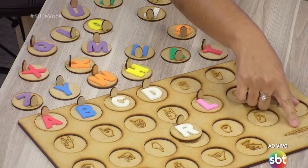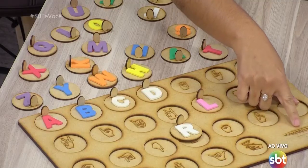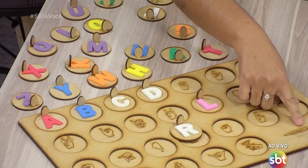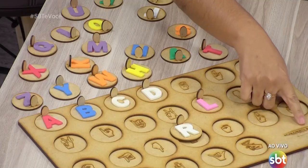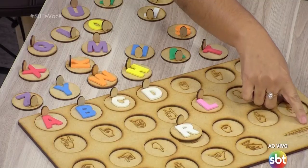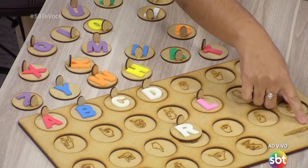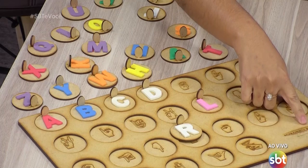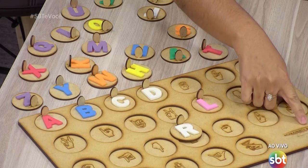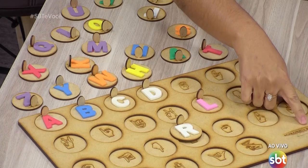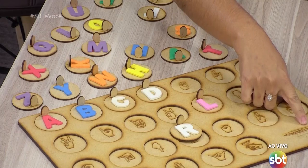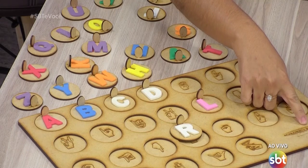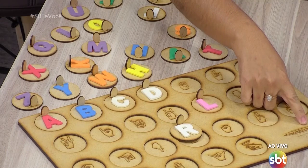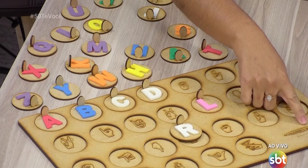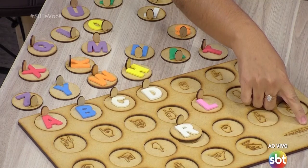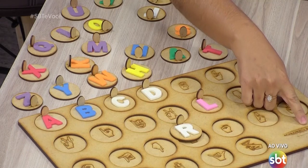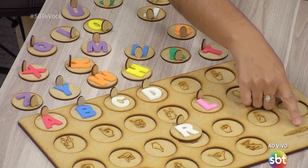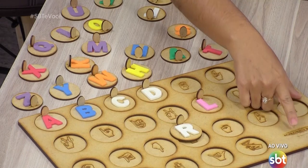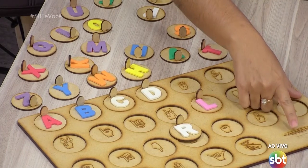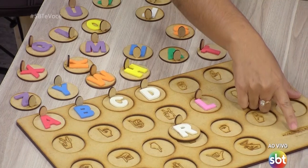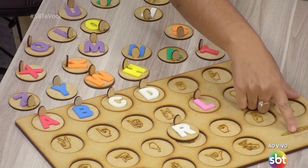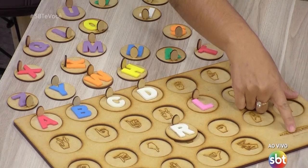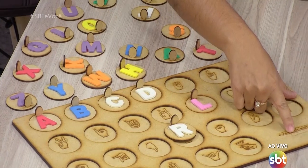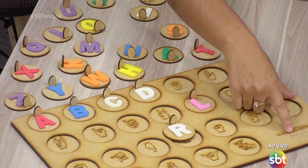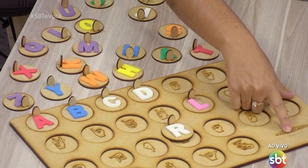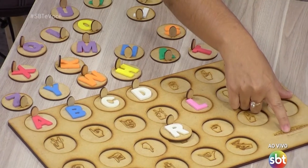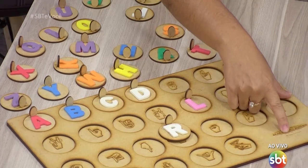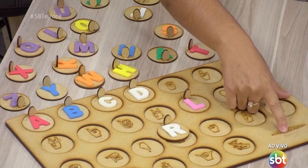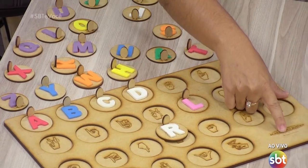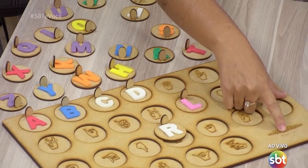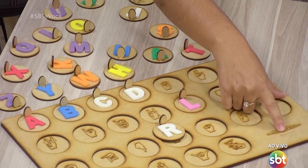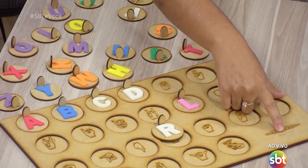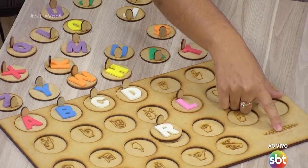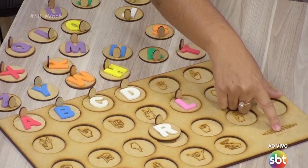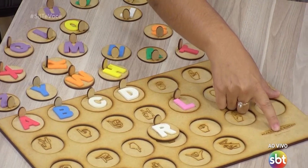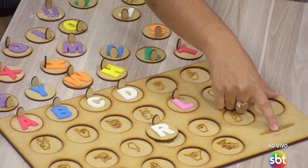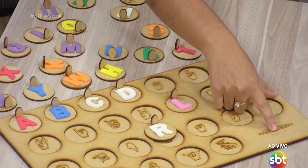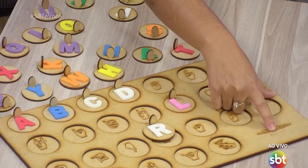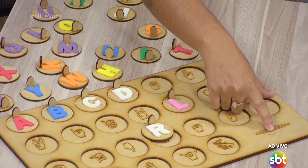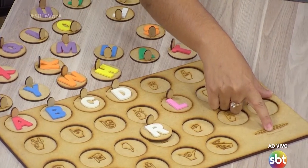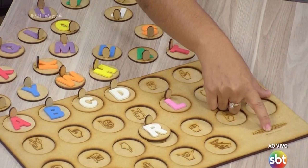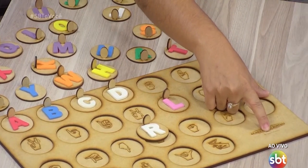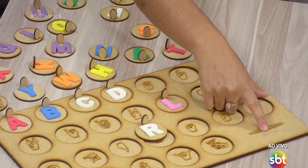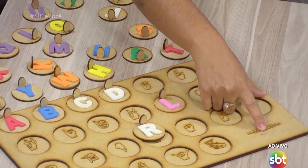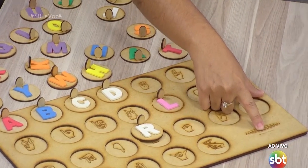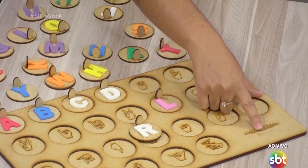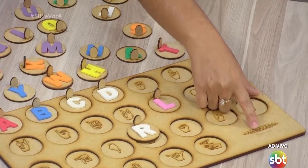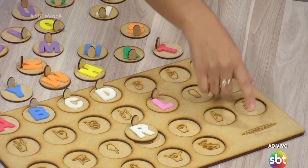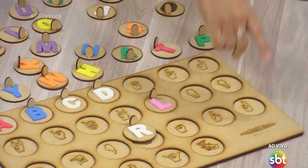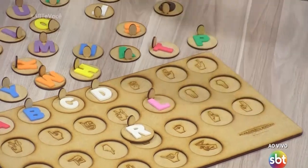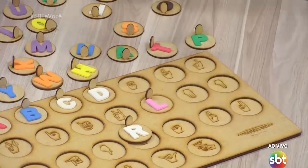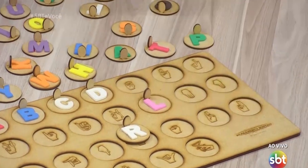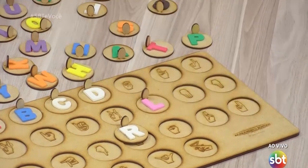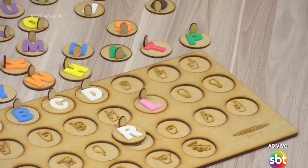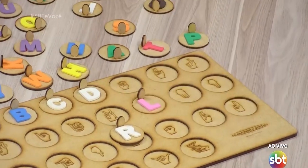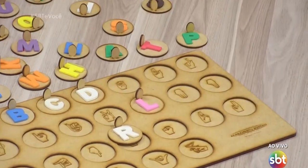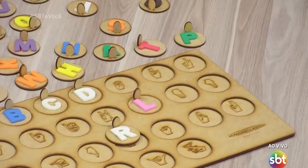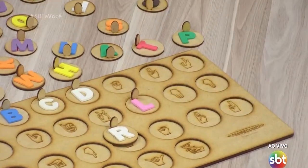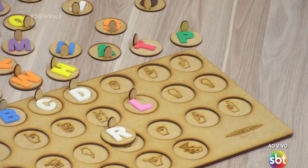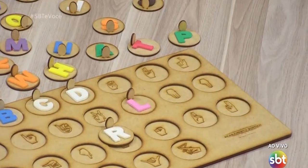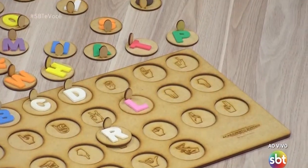acabamento rústico. Tá. Tá, depois nós podemos deixar o telefone de contato. A passa pra vocês. A gente responde assim que